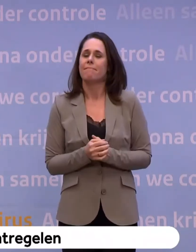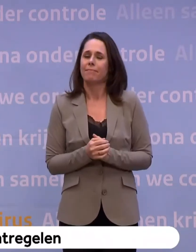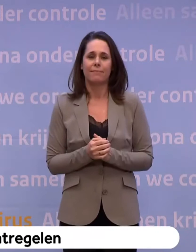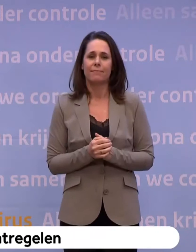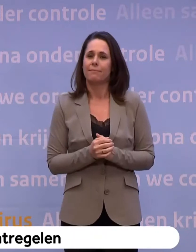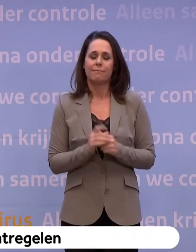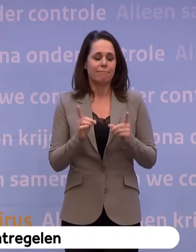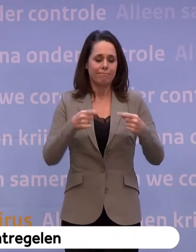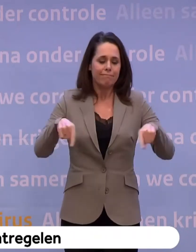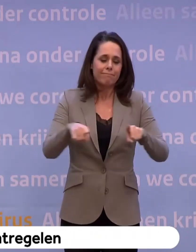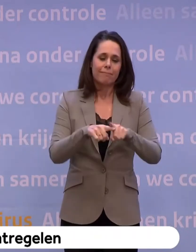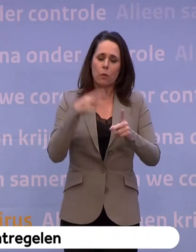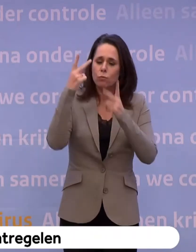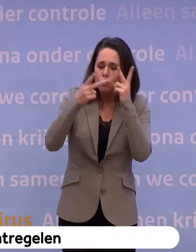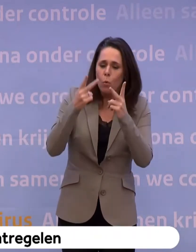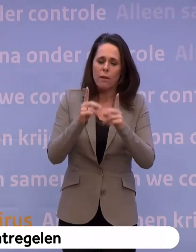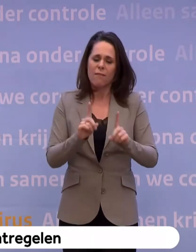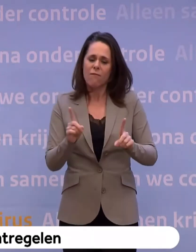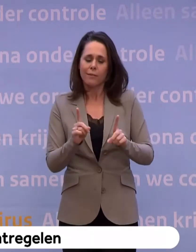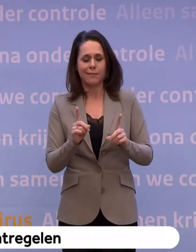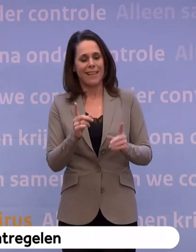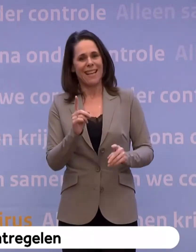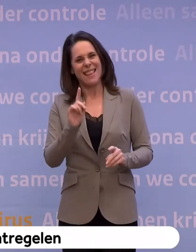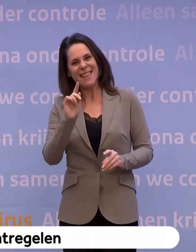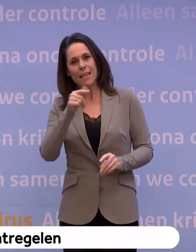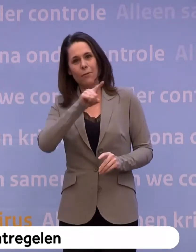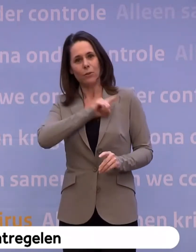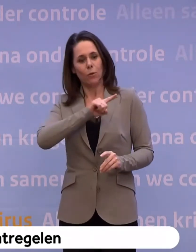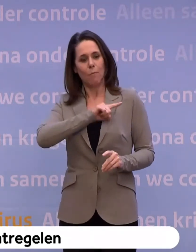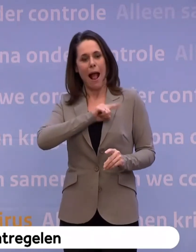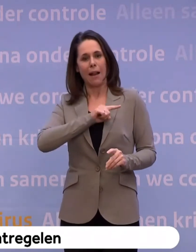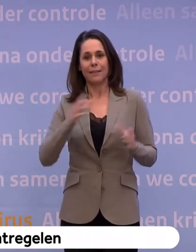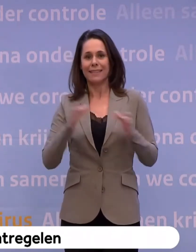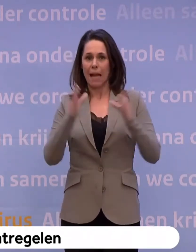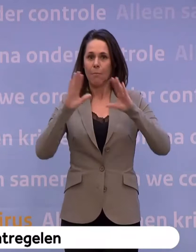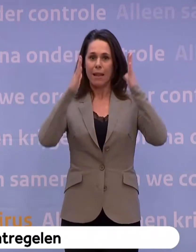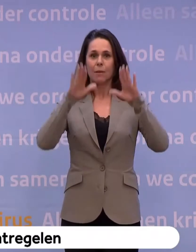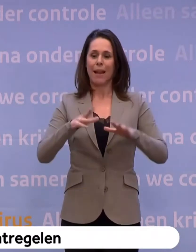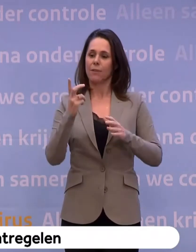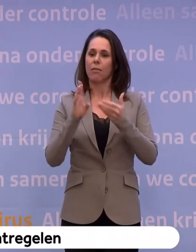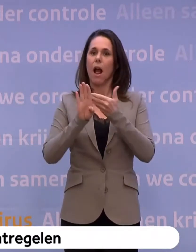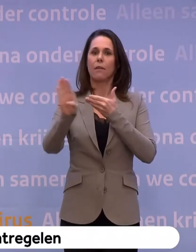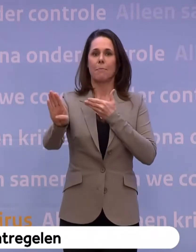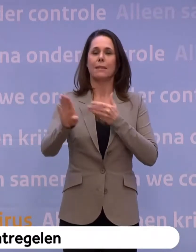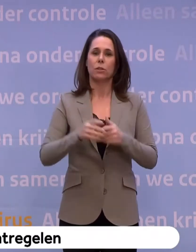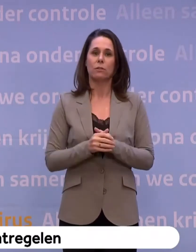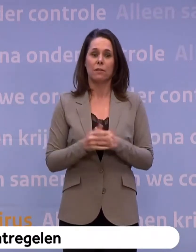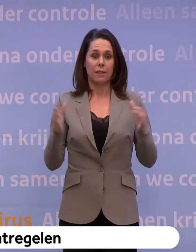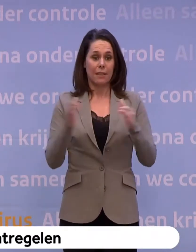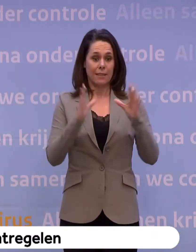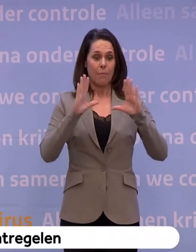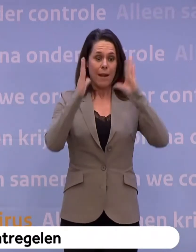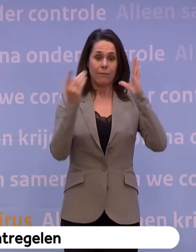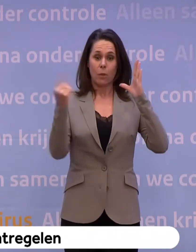elkaar moeten zoeken naar het nieuwe normaal in de anderhalve meter samenleving. Een samenleving die wat dat betreft